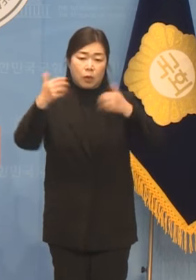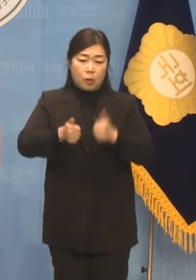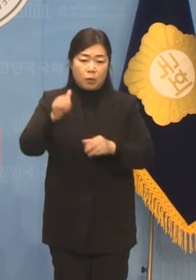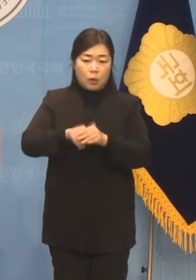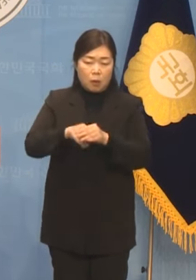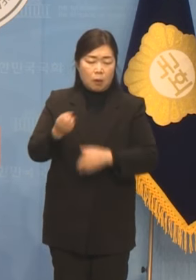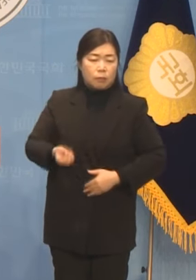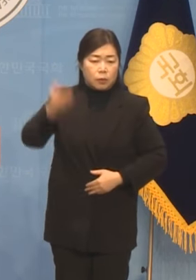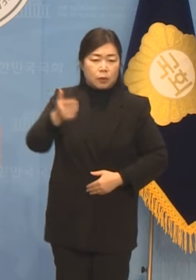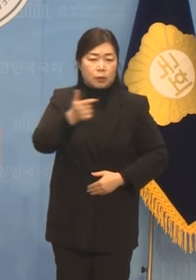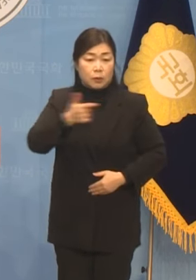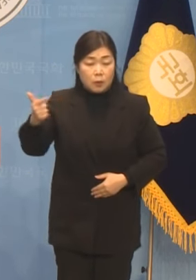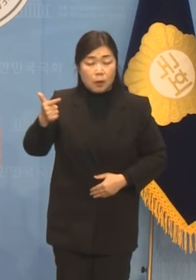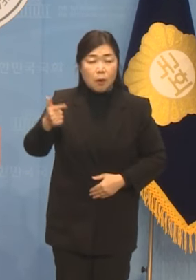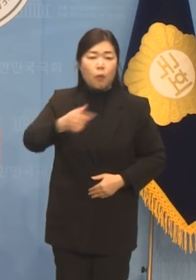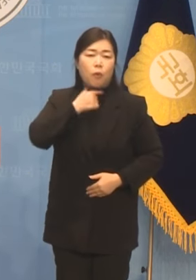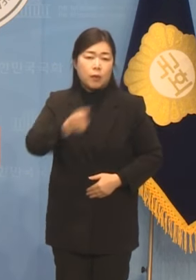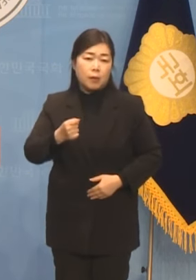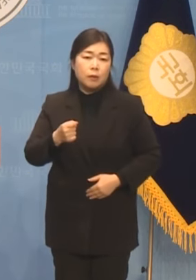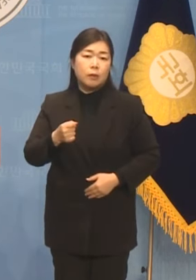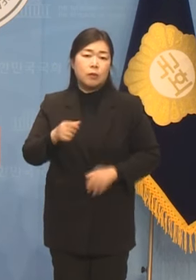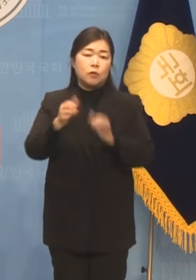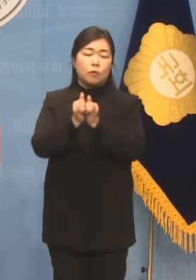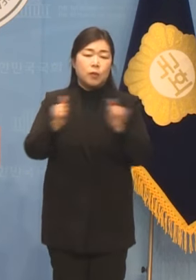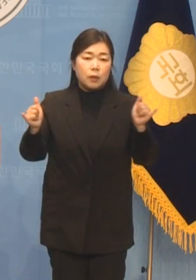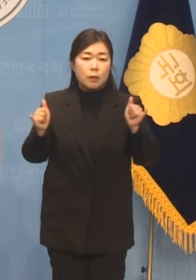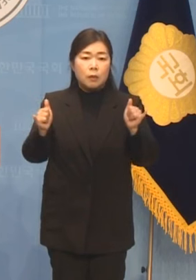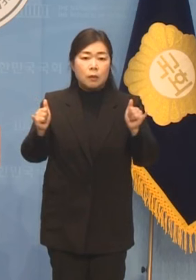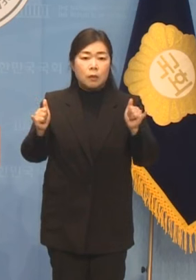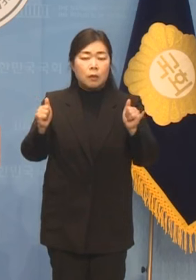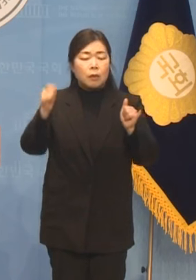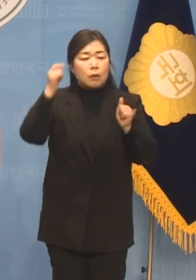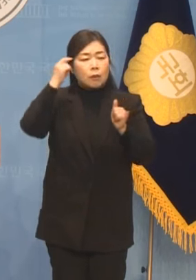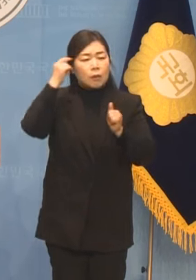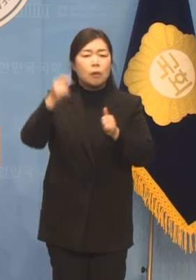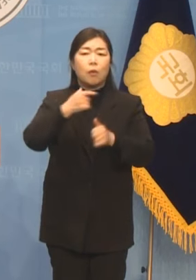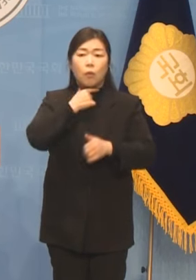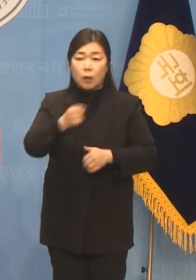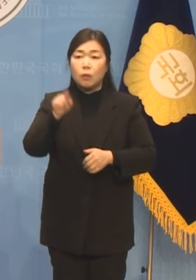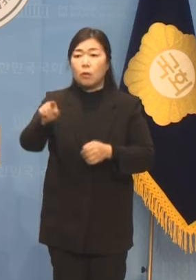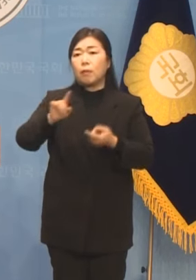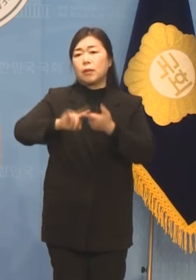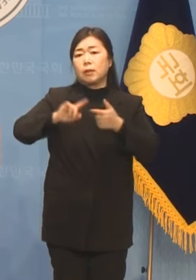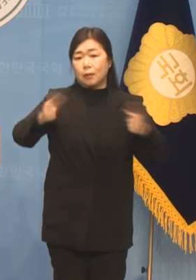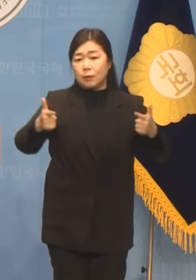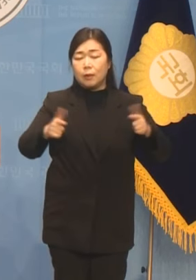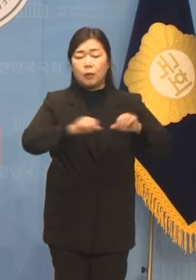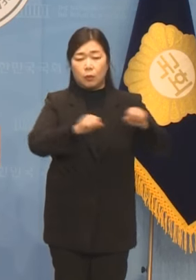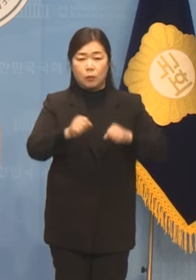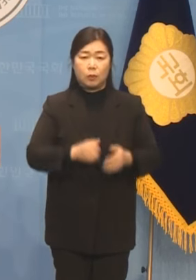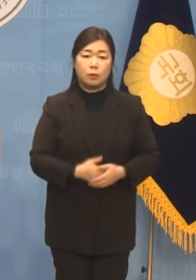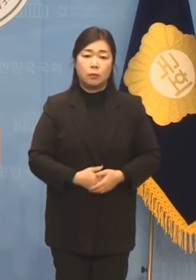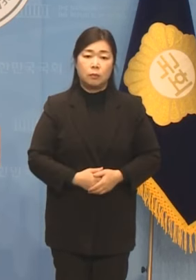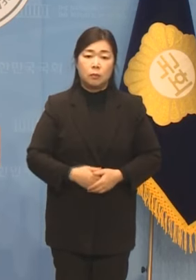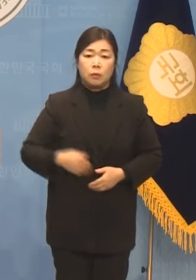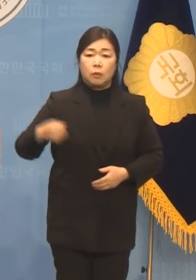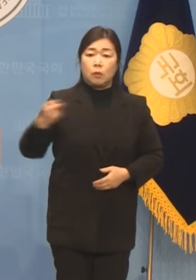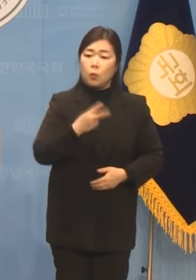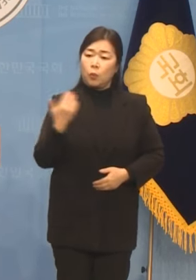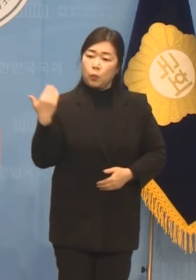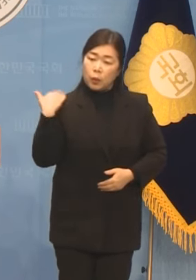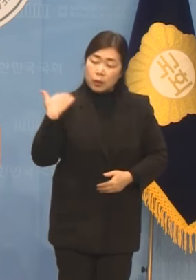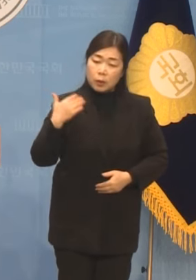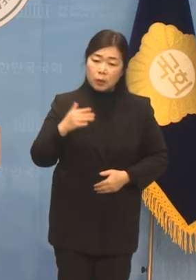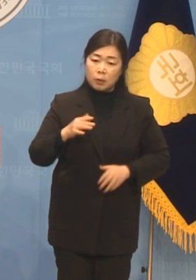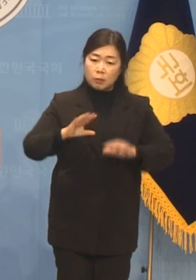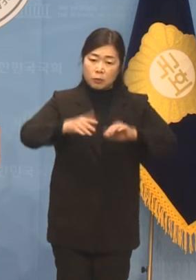요구를 철저히 무시하는 행동입니다. 최근의 공천 잡음으로 국민들의 우려가 커지고 있는 가운데 더